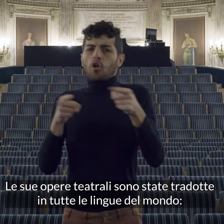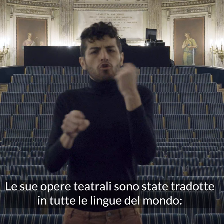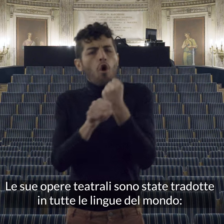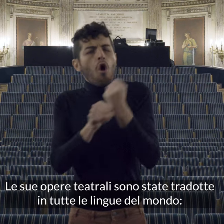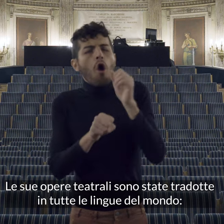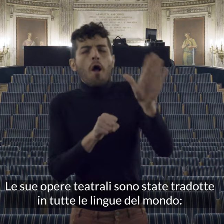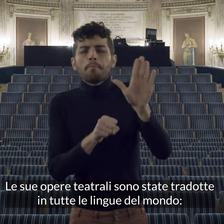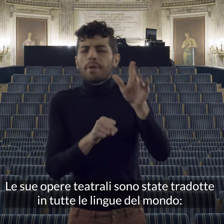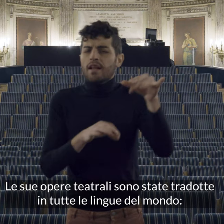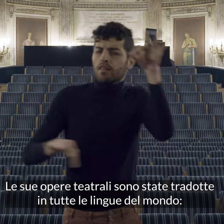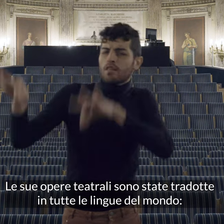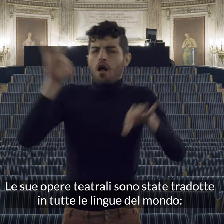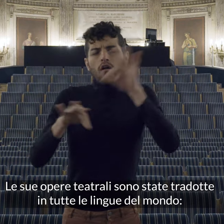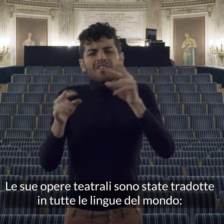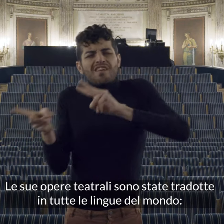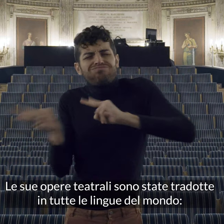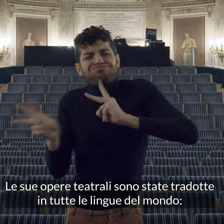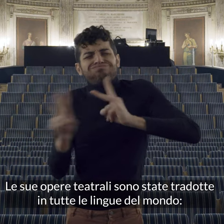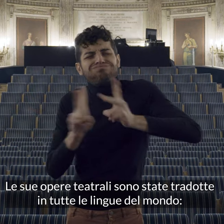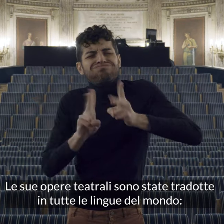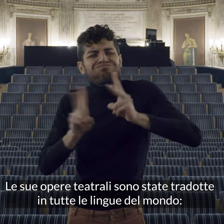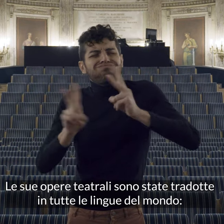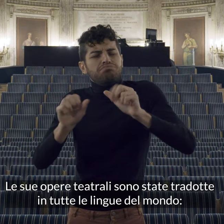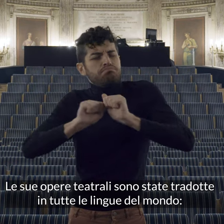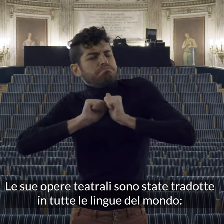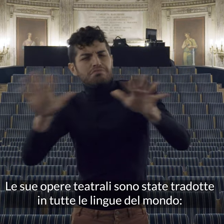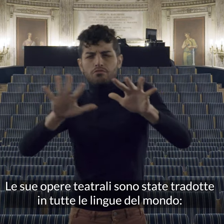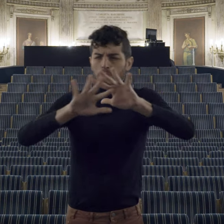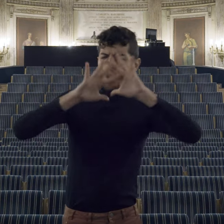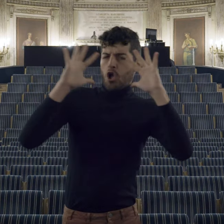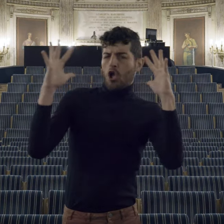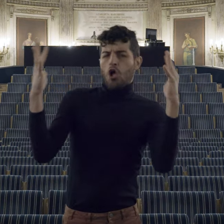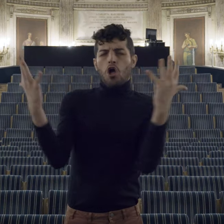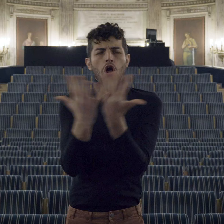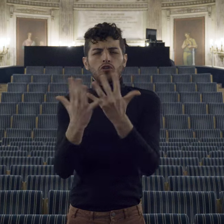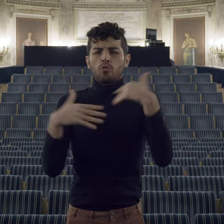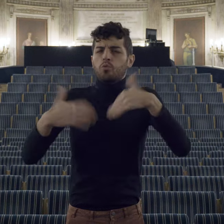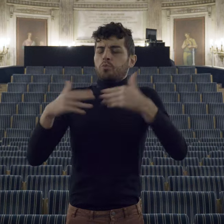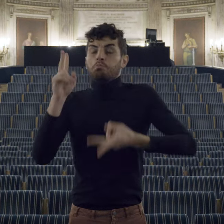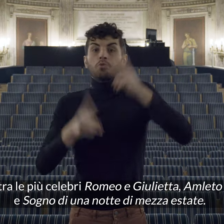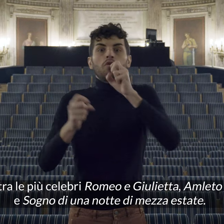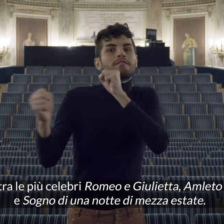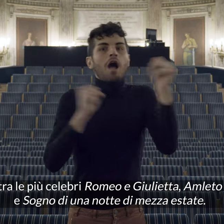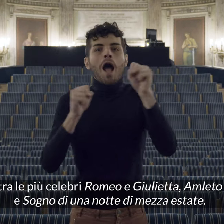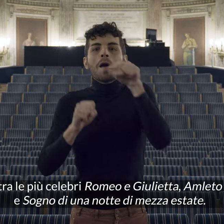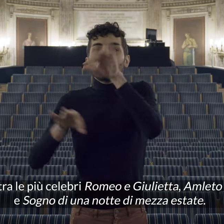teatrali sono state tradotte in tutte le lingue del mondo fra le più celebri